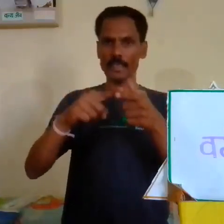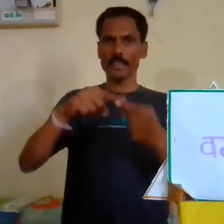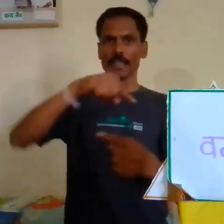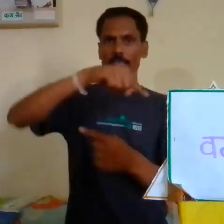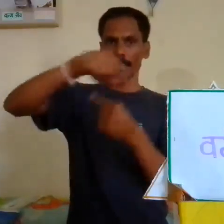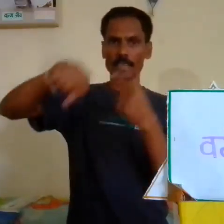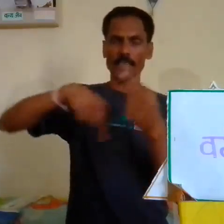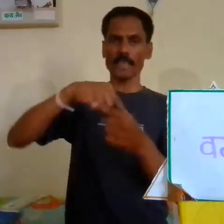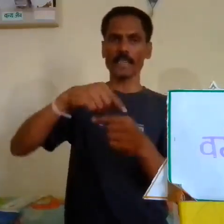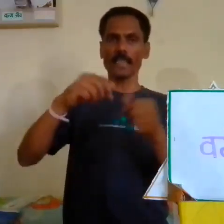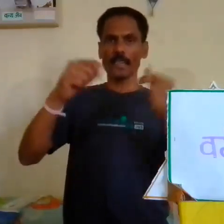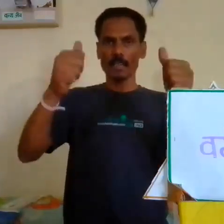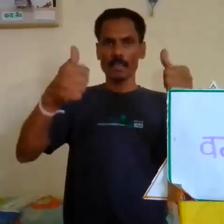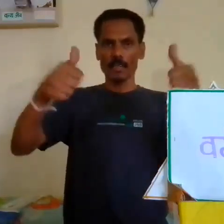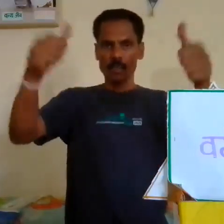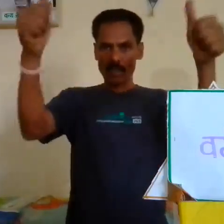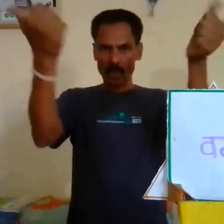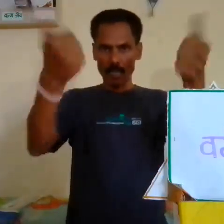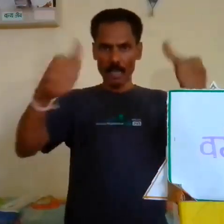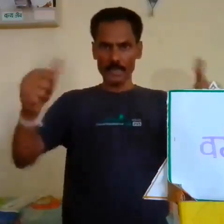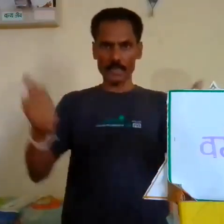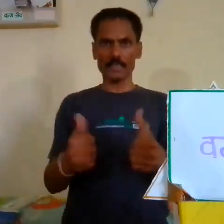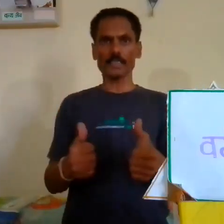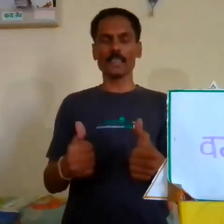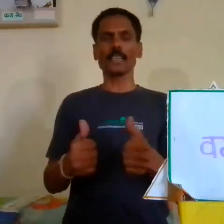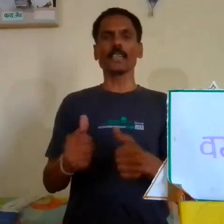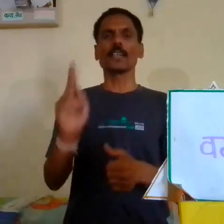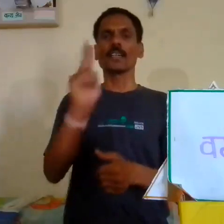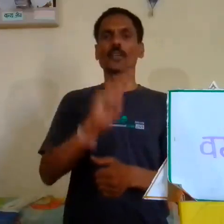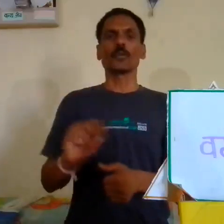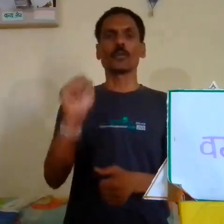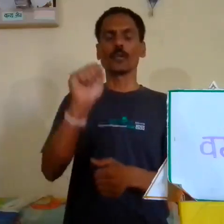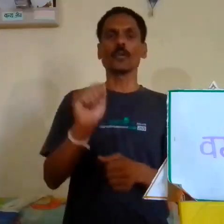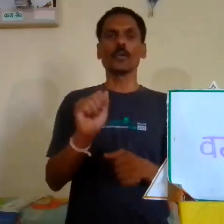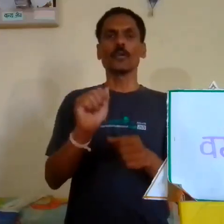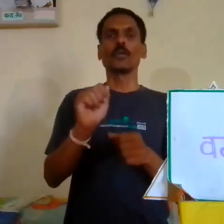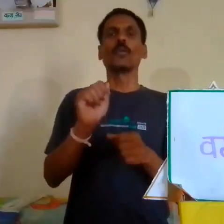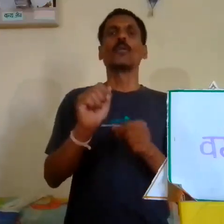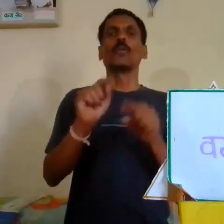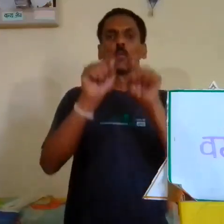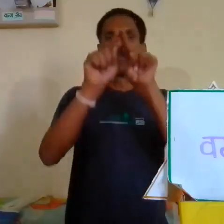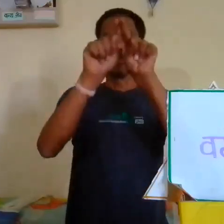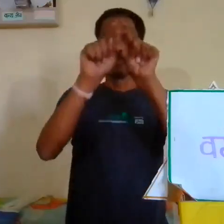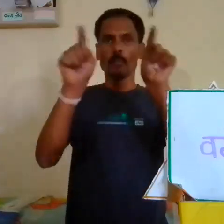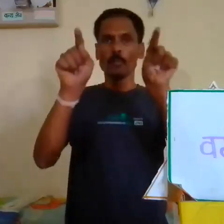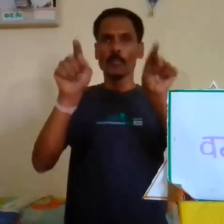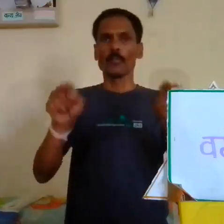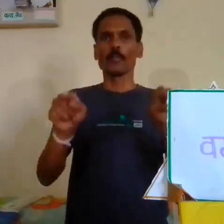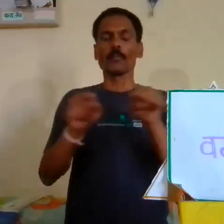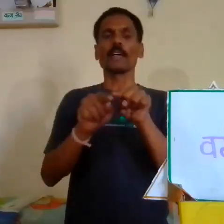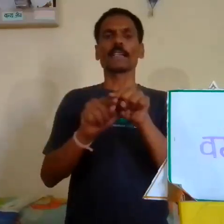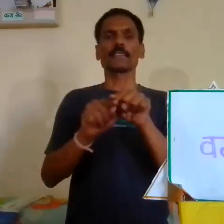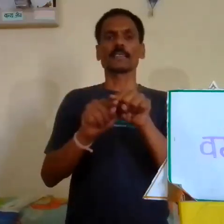घिरी आकरति को बर्ग